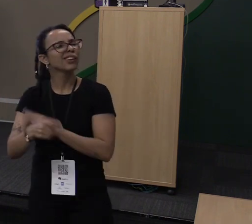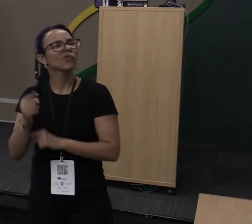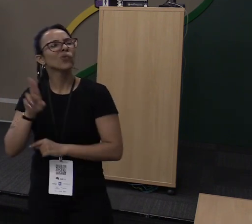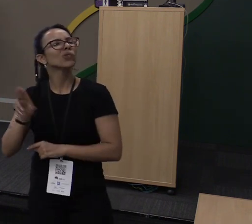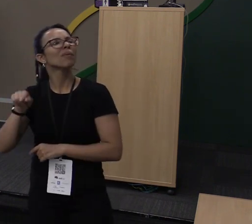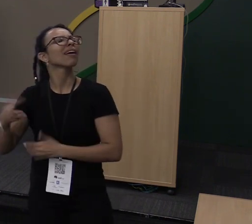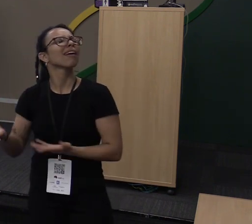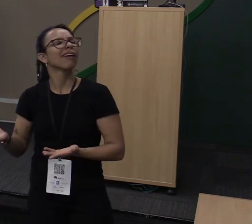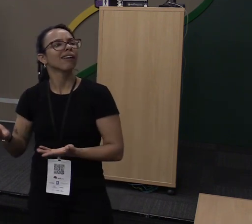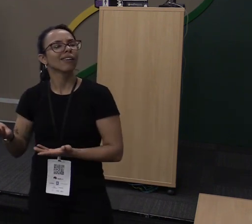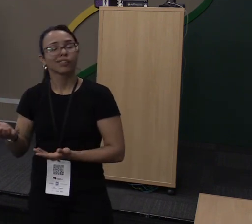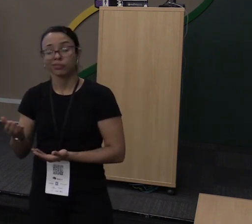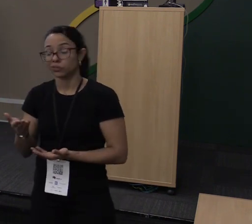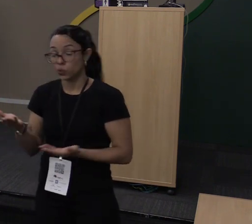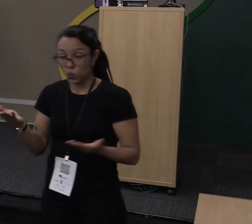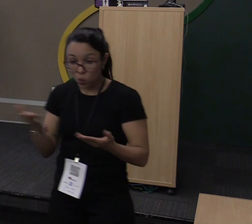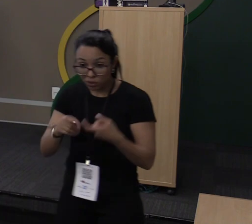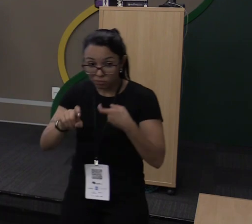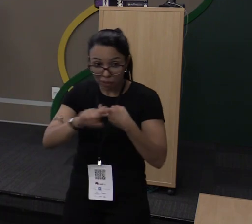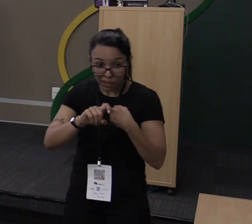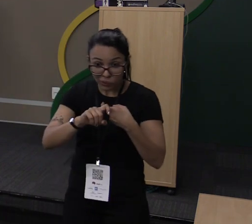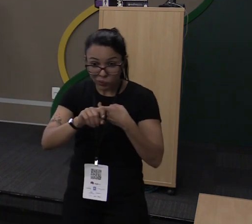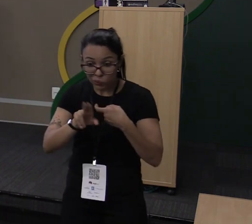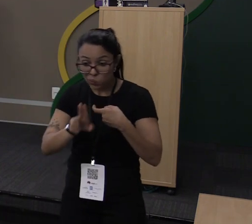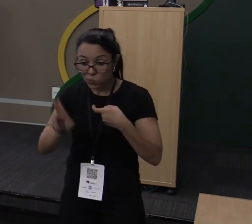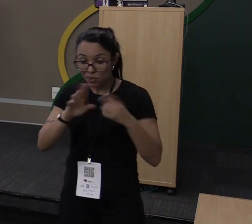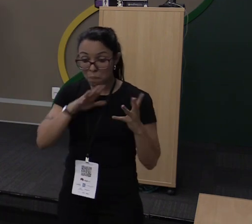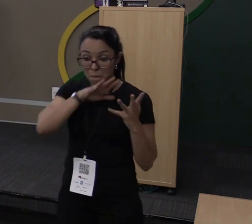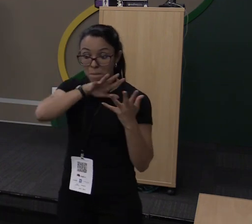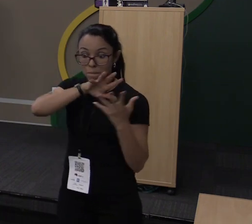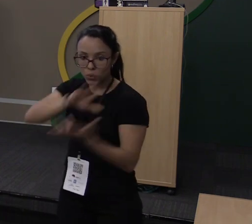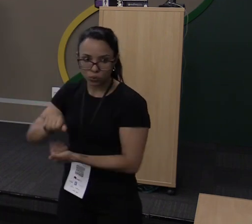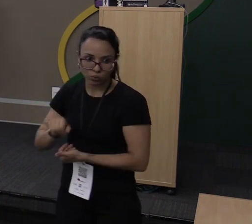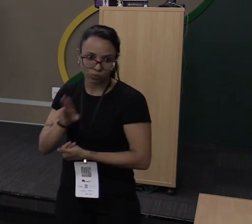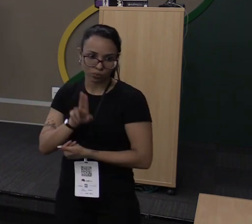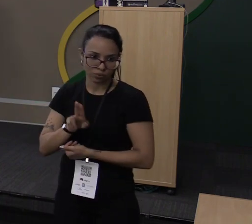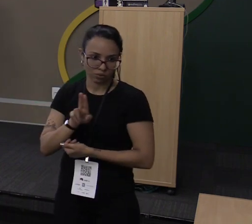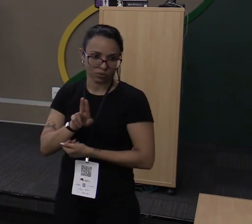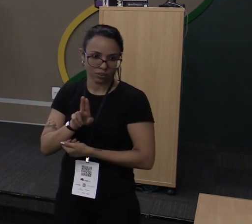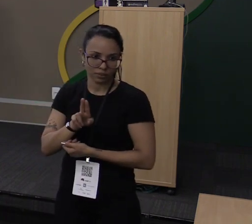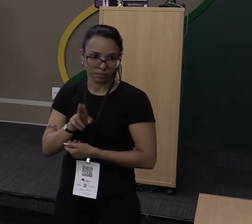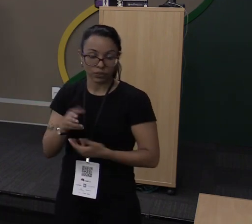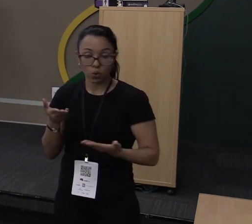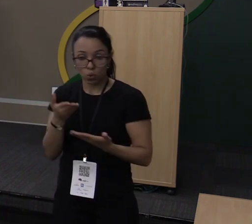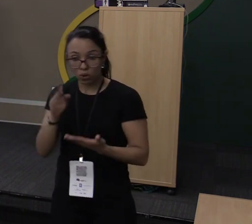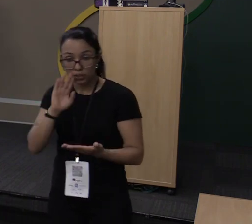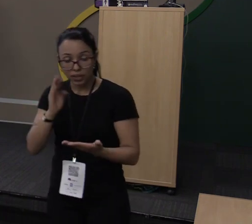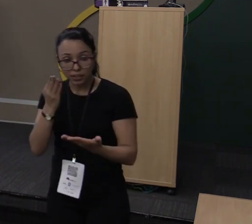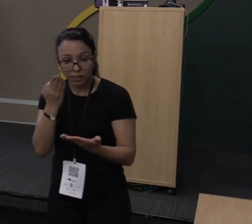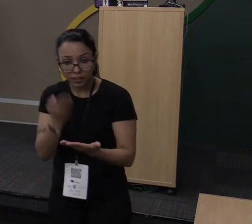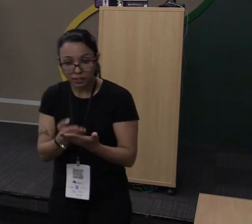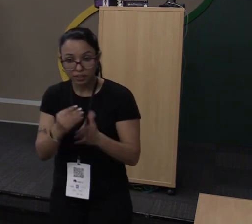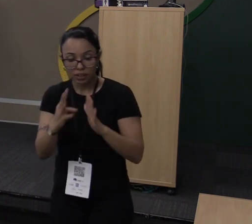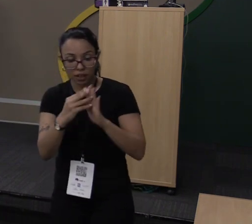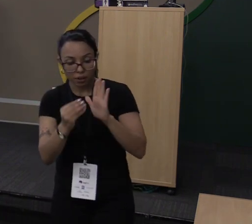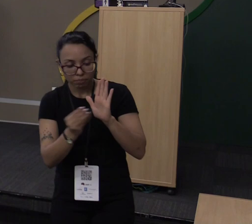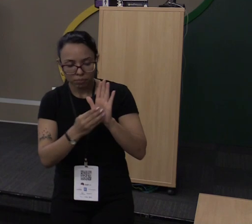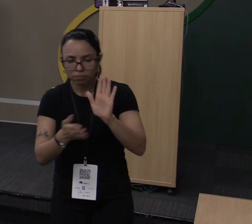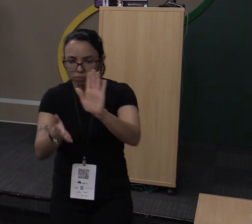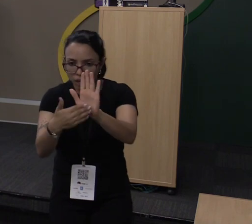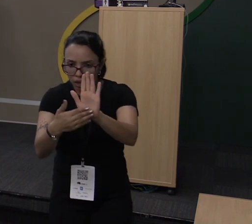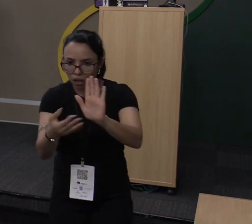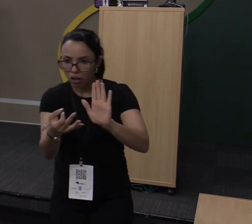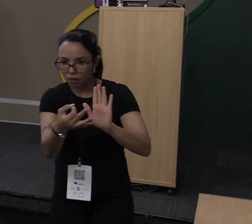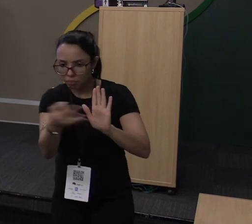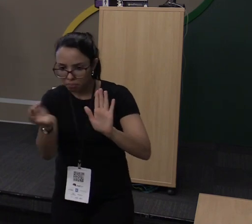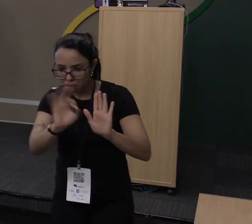Então, esse momento hoje de Rust é um momento assim, a gente acredita que a proposta da linguagem é boa e que ela vai